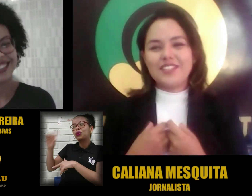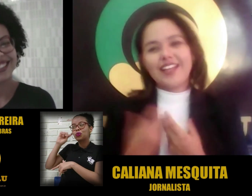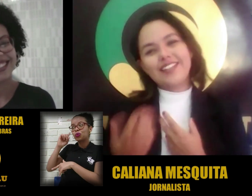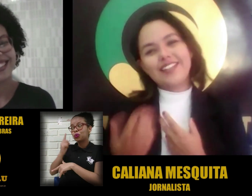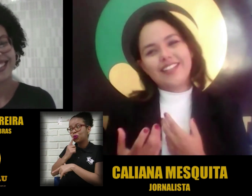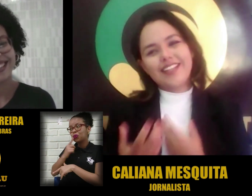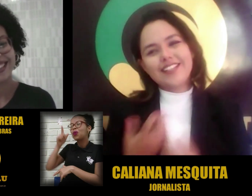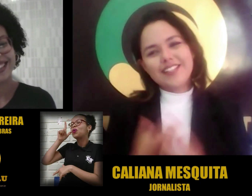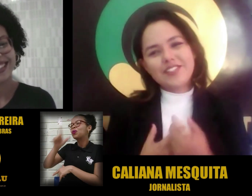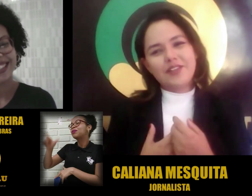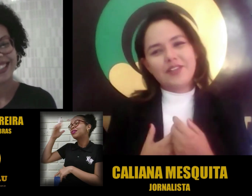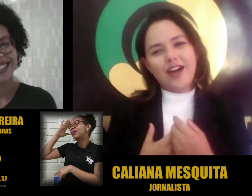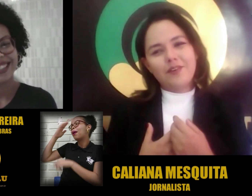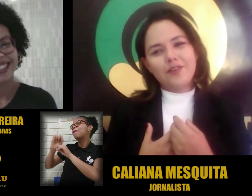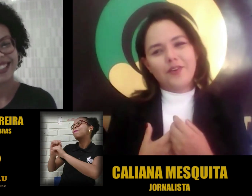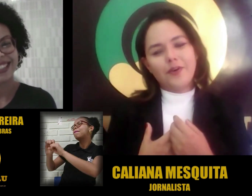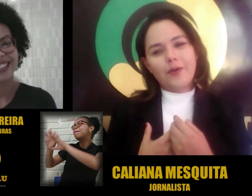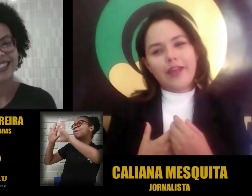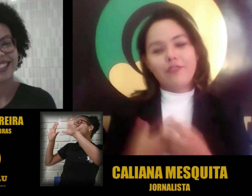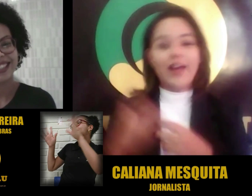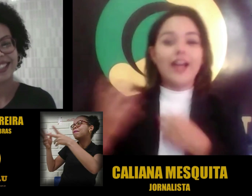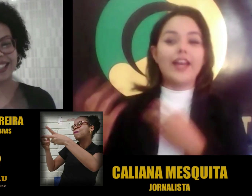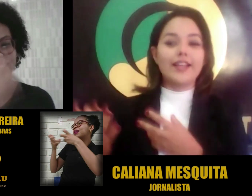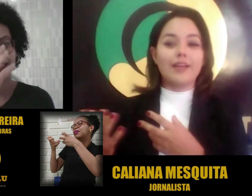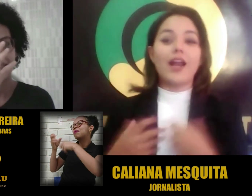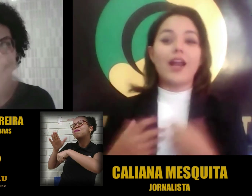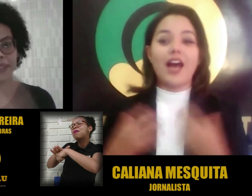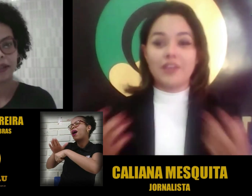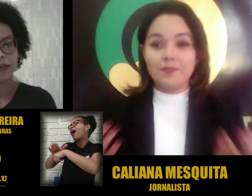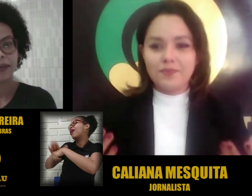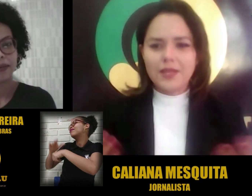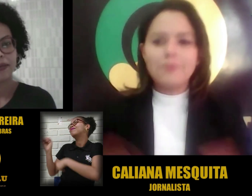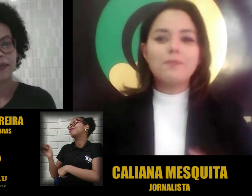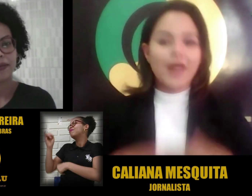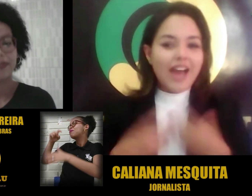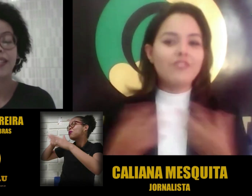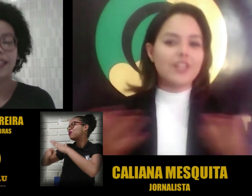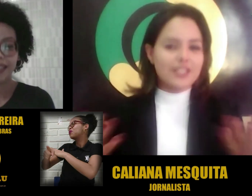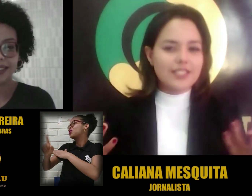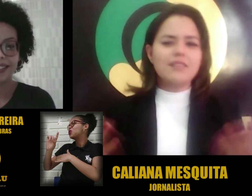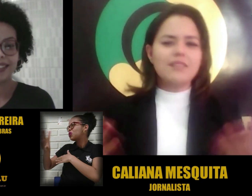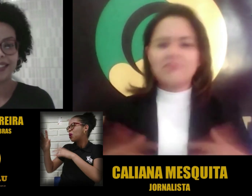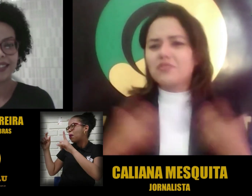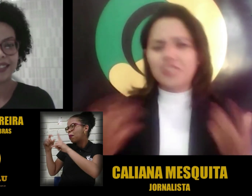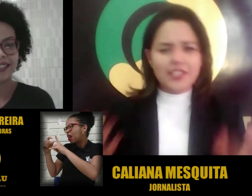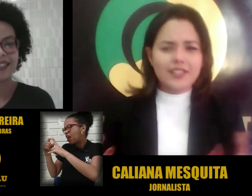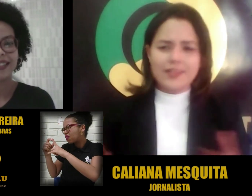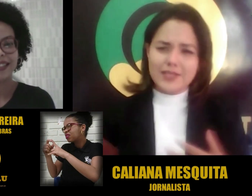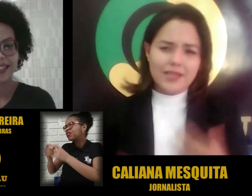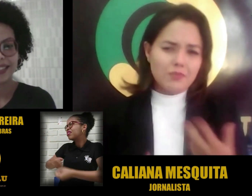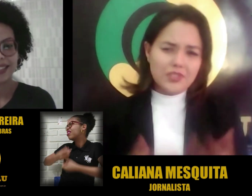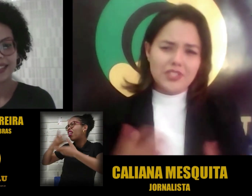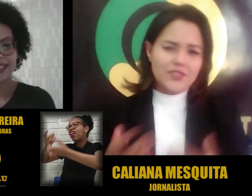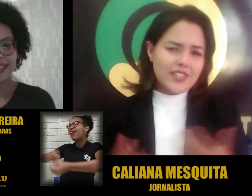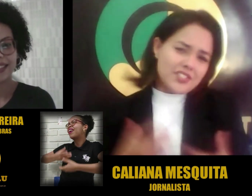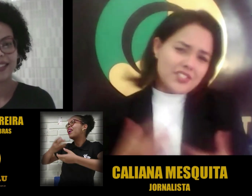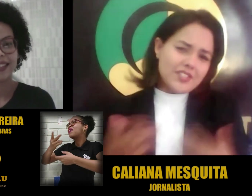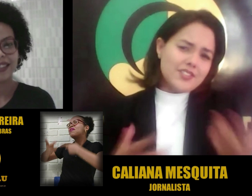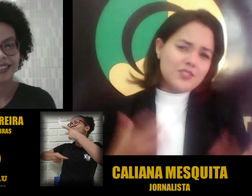consegue entender que existe algo que vai além da palavra. Palavras são ditas e, muitas vezes, ditas